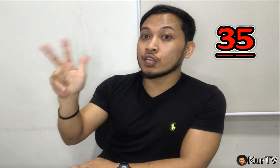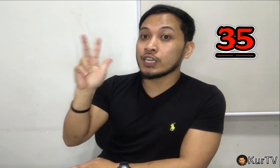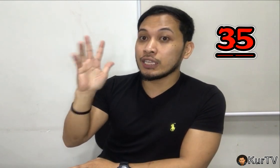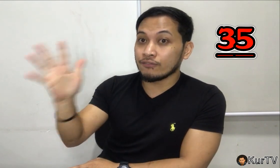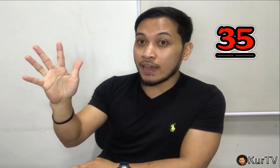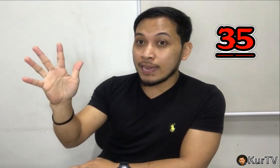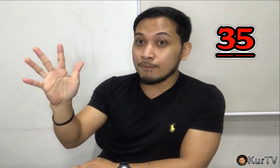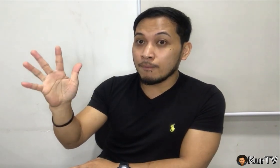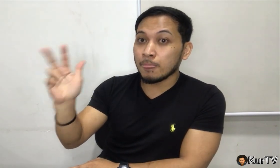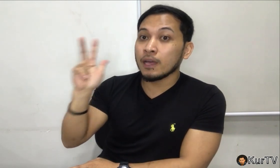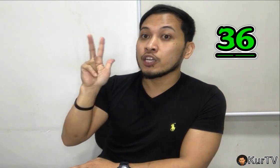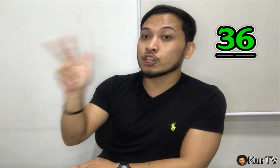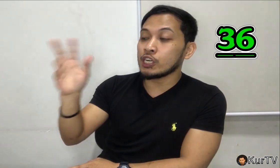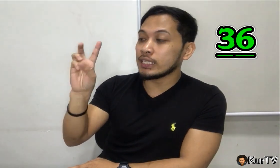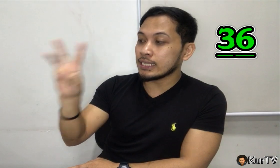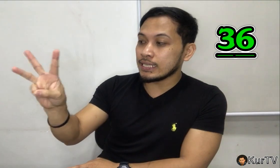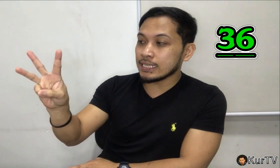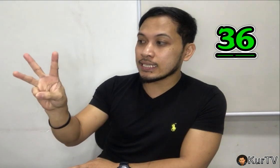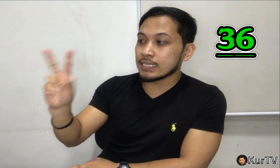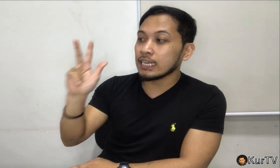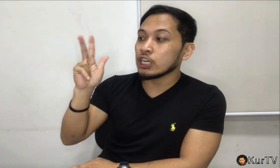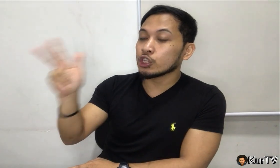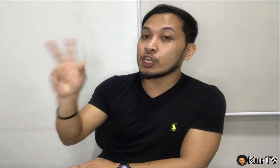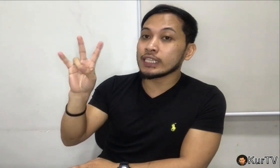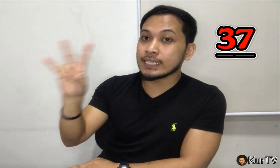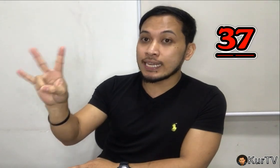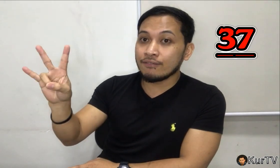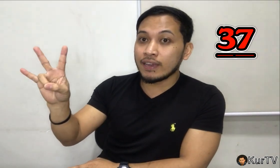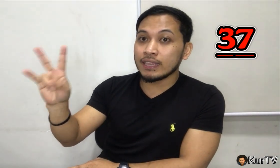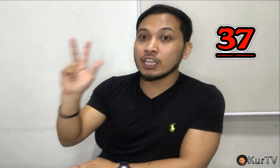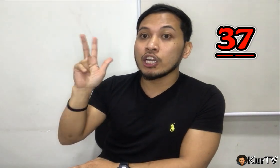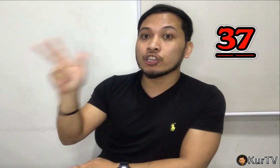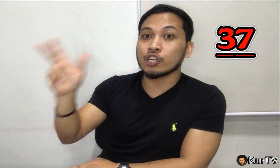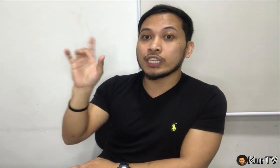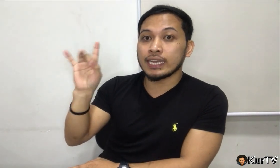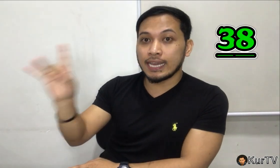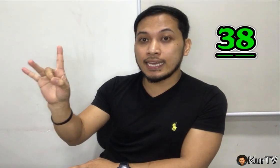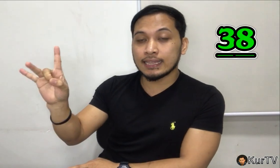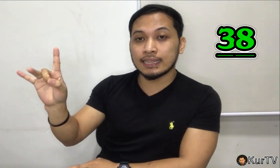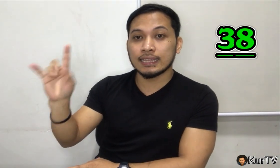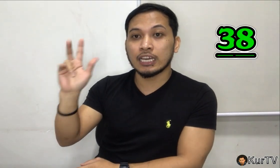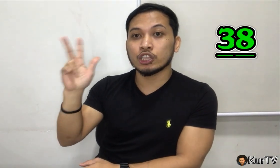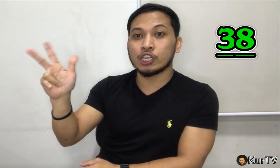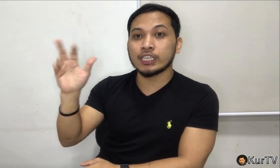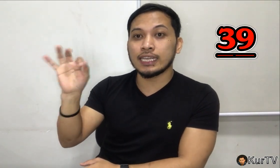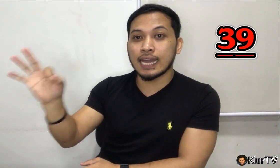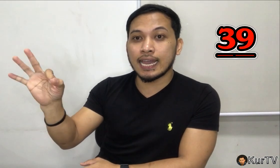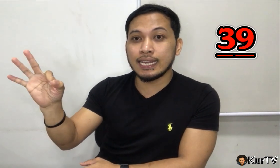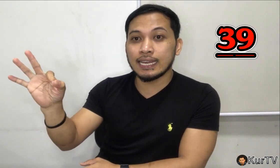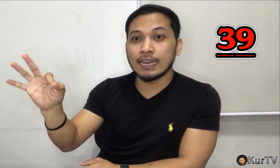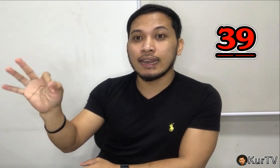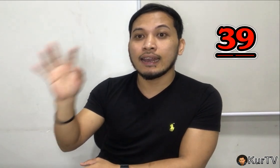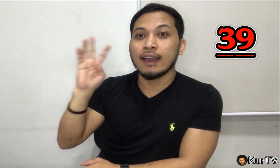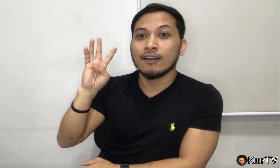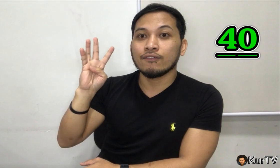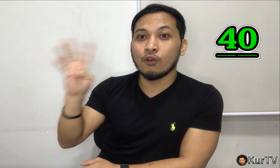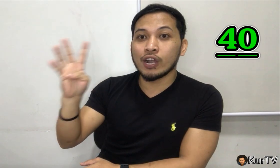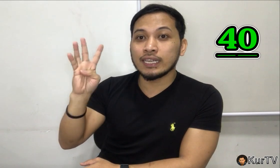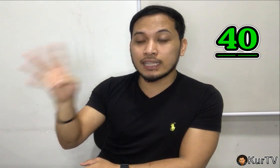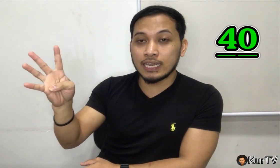35, 36, 37, 38, 39, 40,